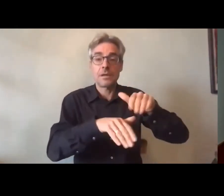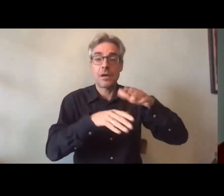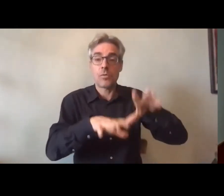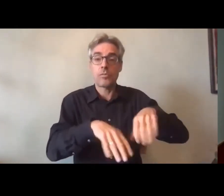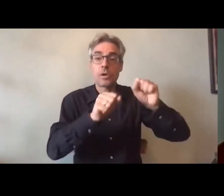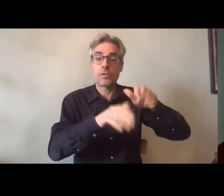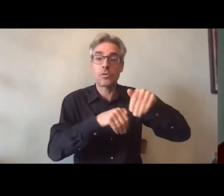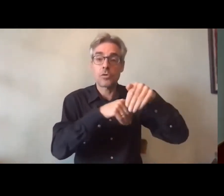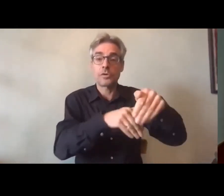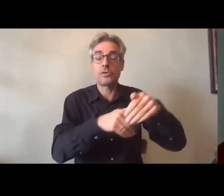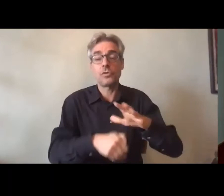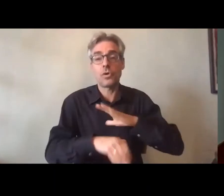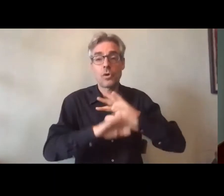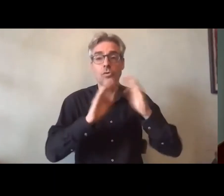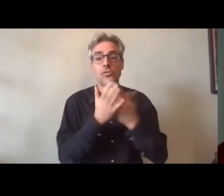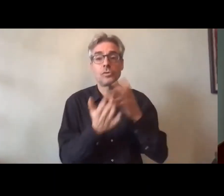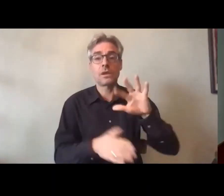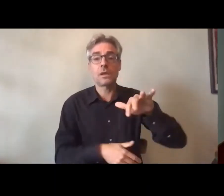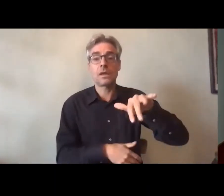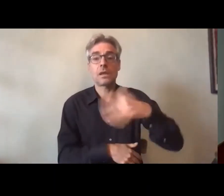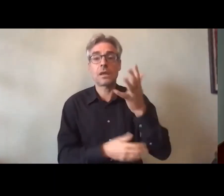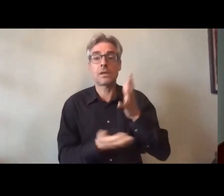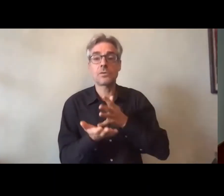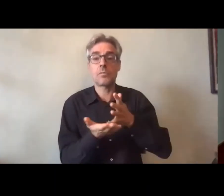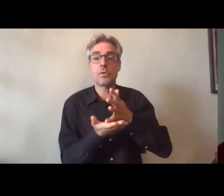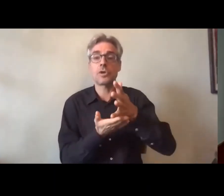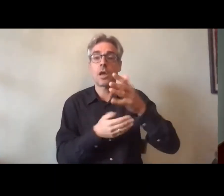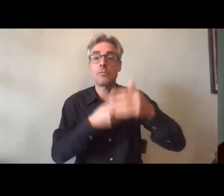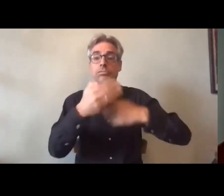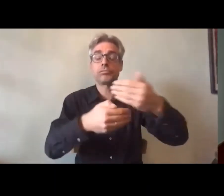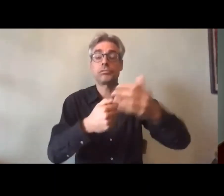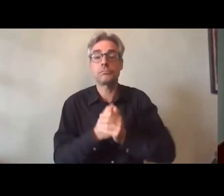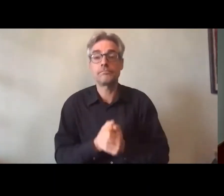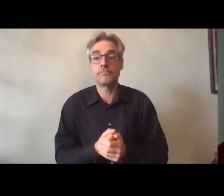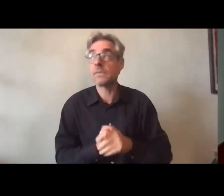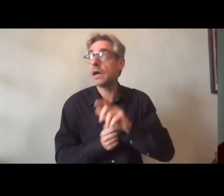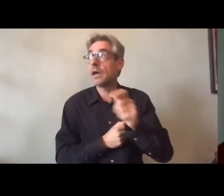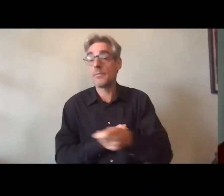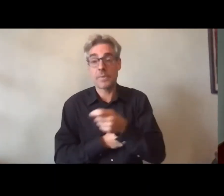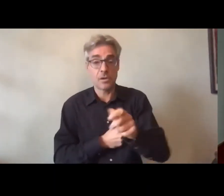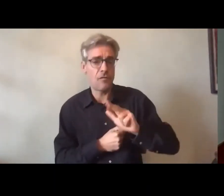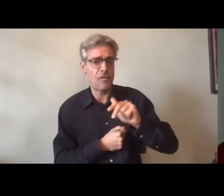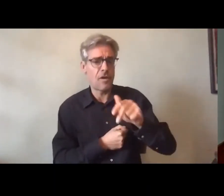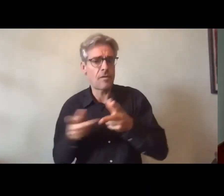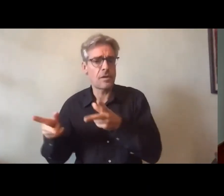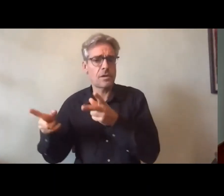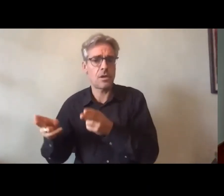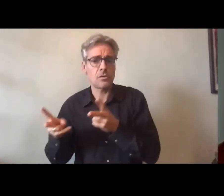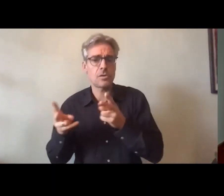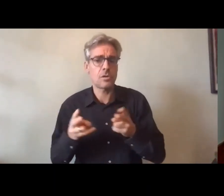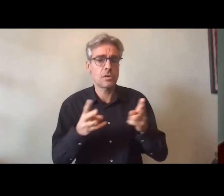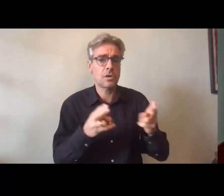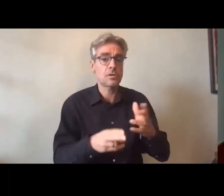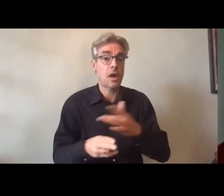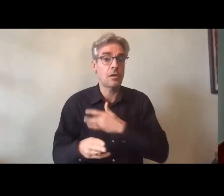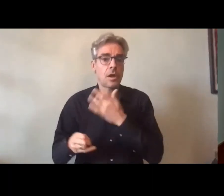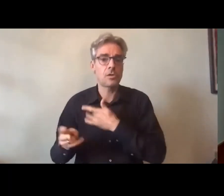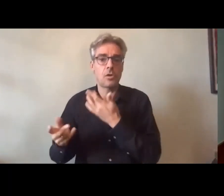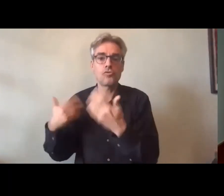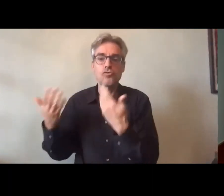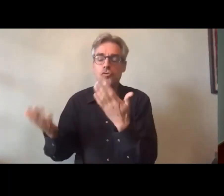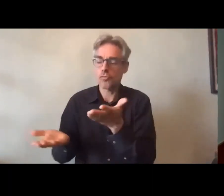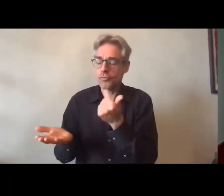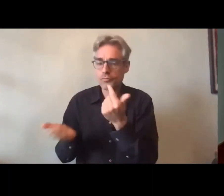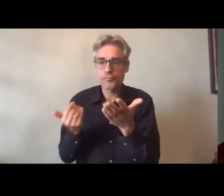déployer sur l'ensemble du territoire et bien évidemment nous aurons des séquences très intéressantes pour les instructives pour